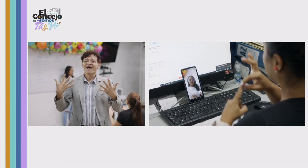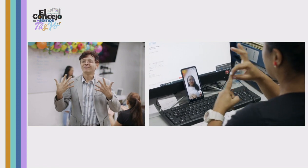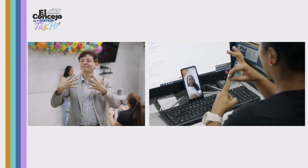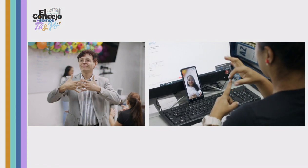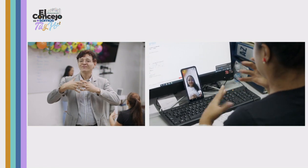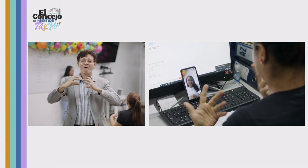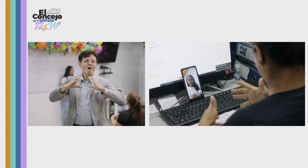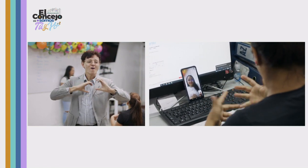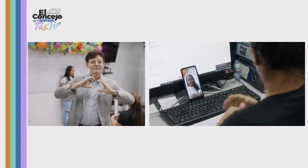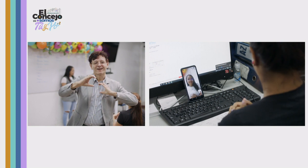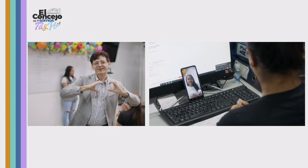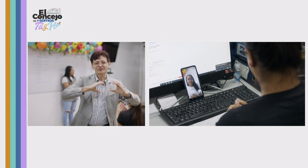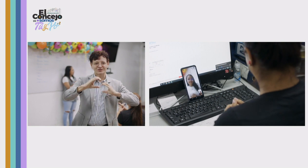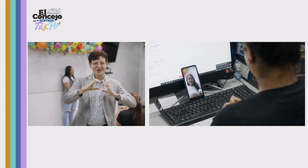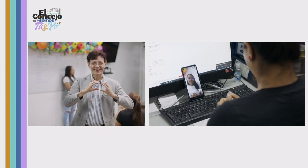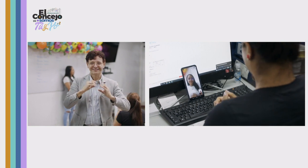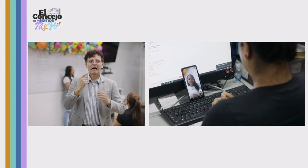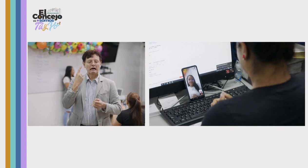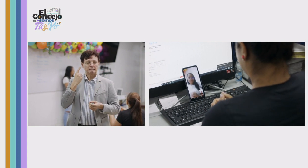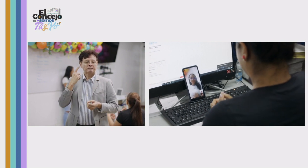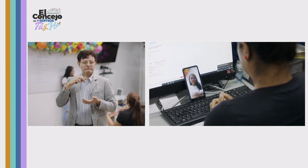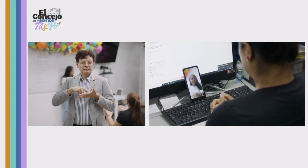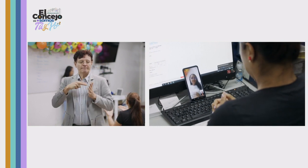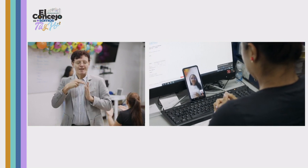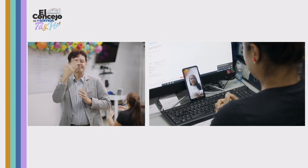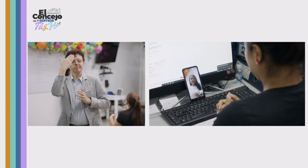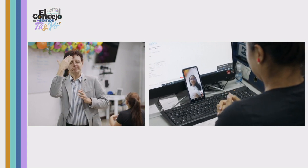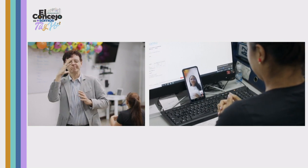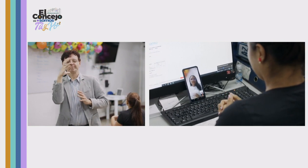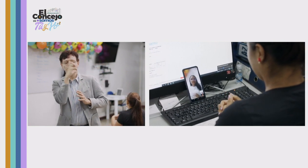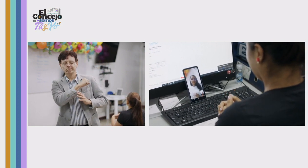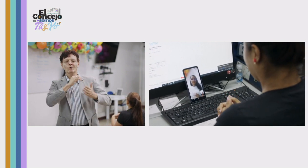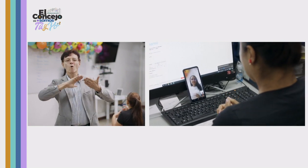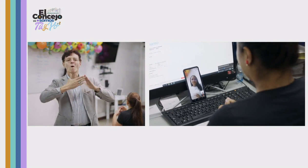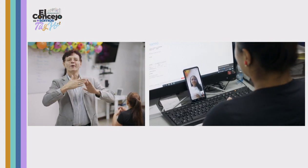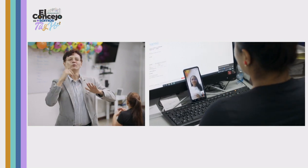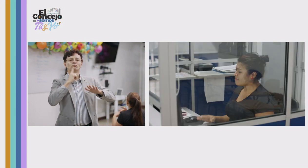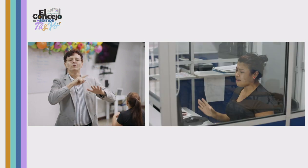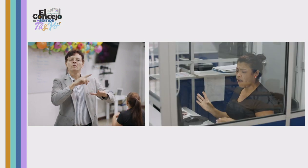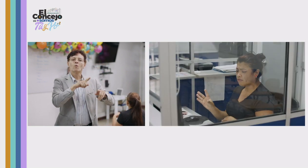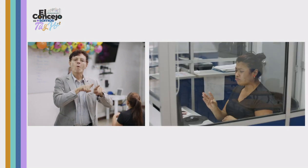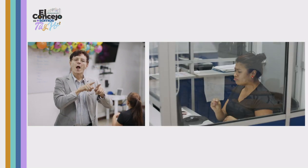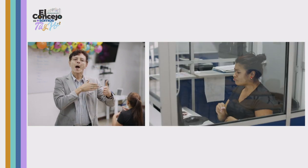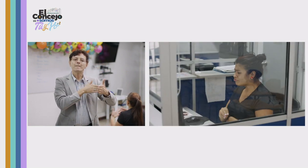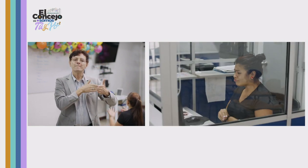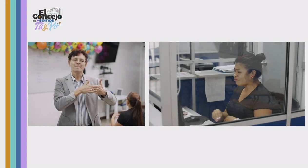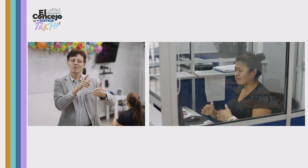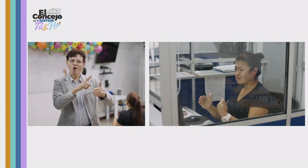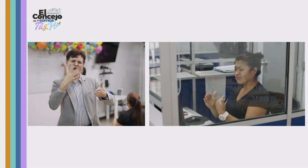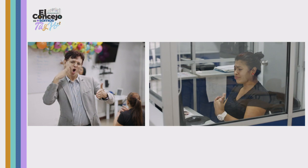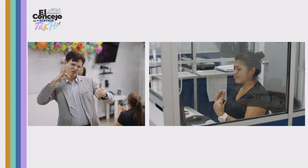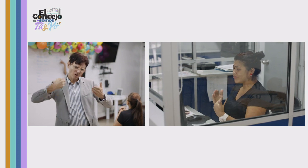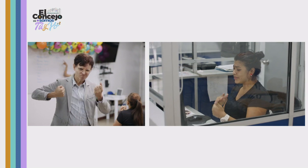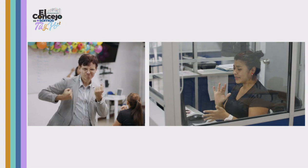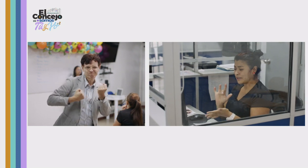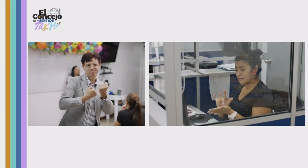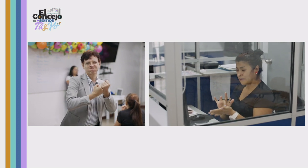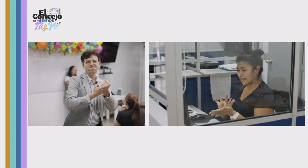las personas sordas. Me parece que la comunicación es demasiado importante. Me he dado cuenta que la comunidad sorda